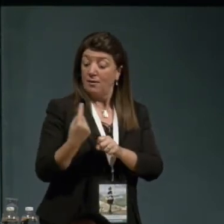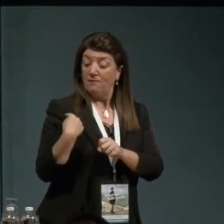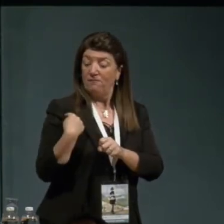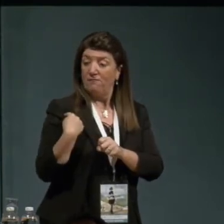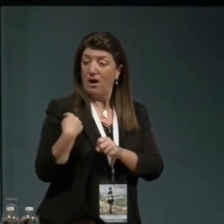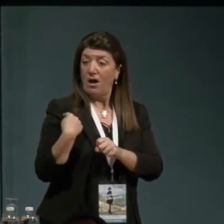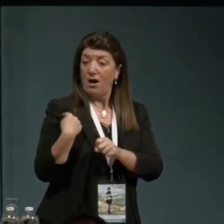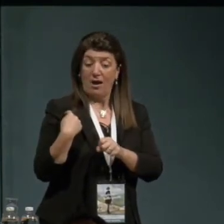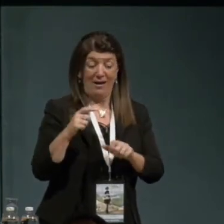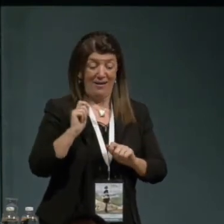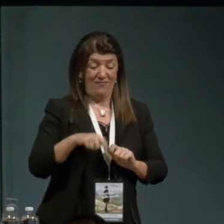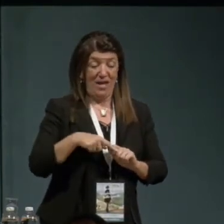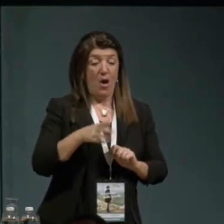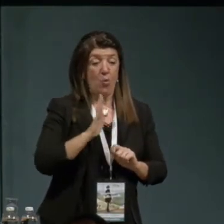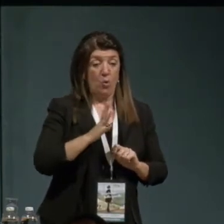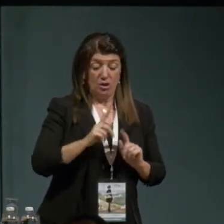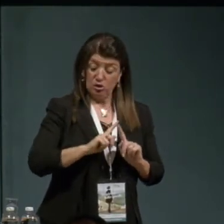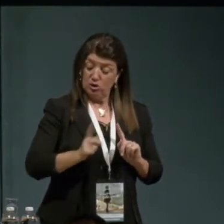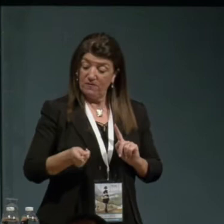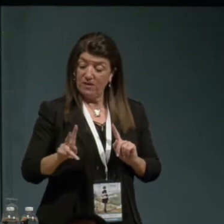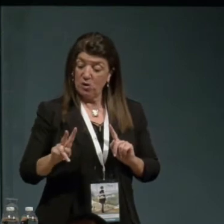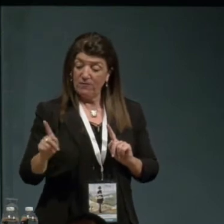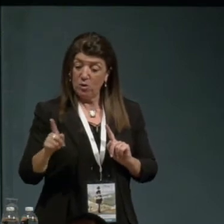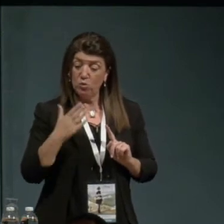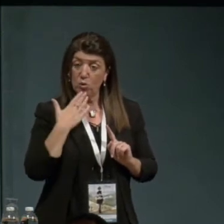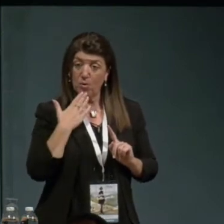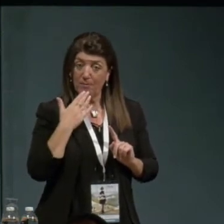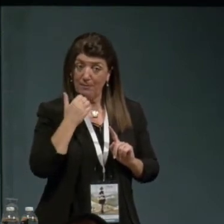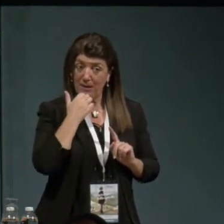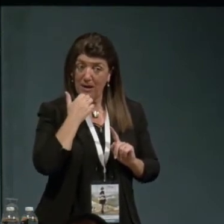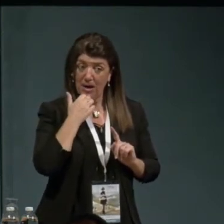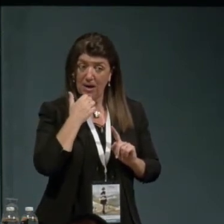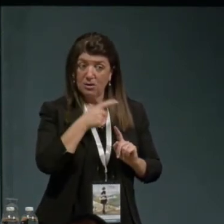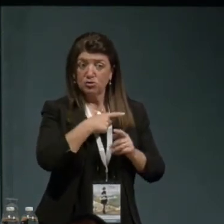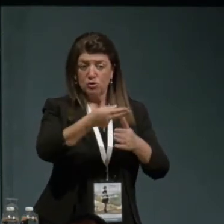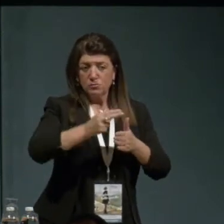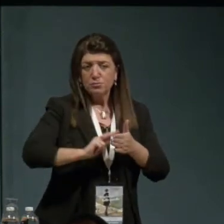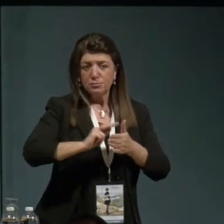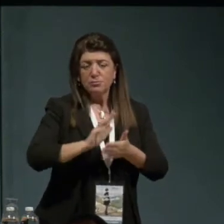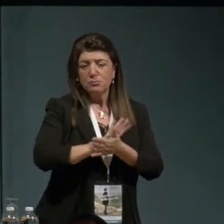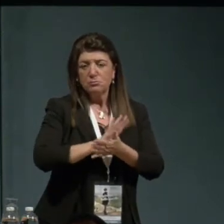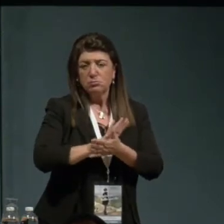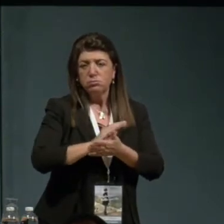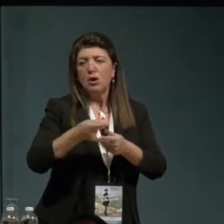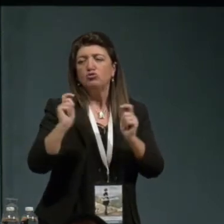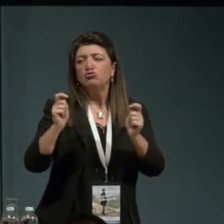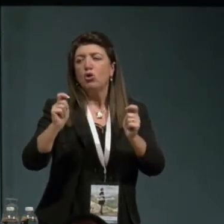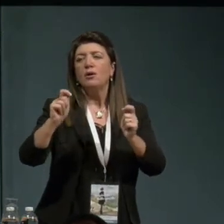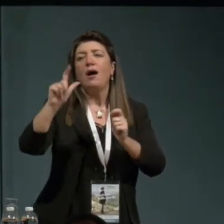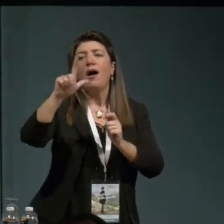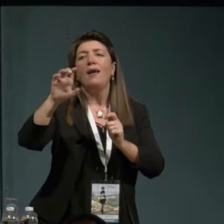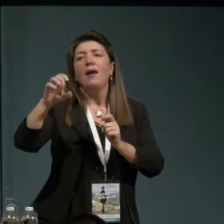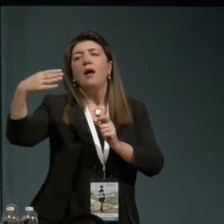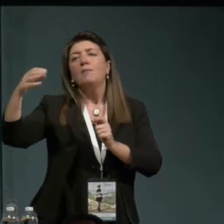21 di maggio, pubblica una serie di articoli su Le Monde, raccontando,